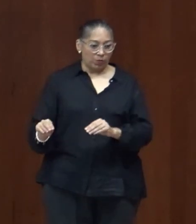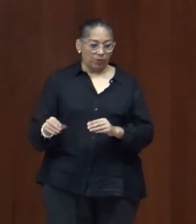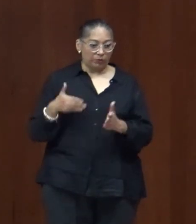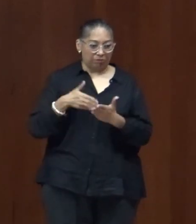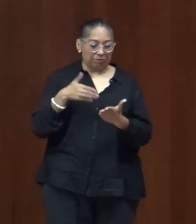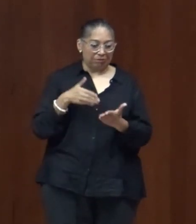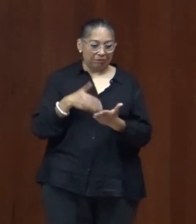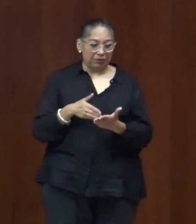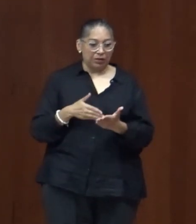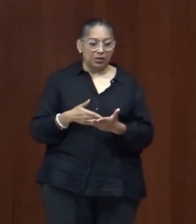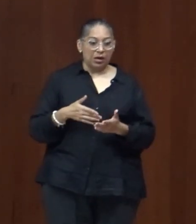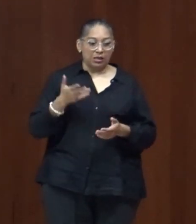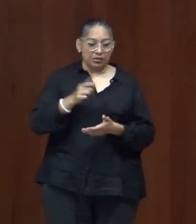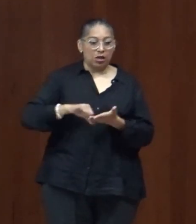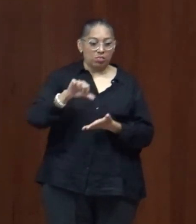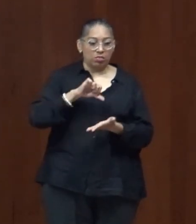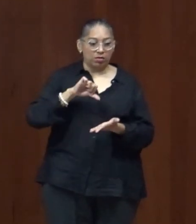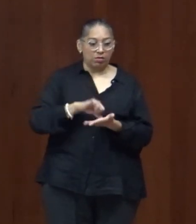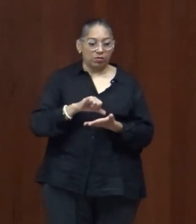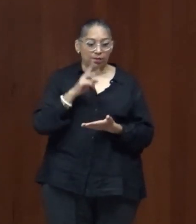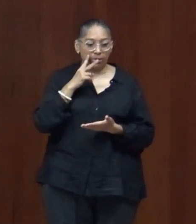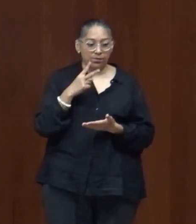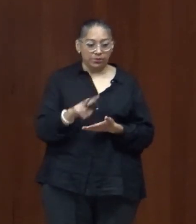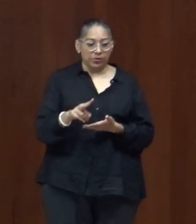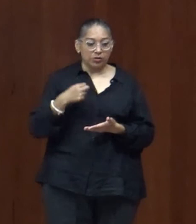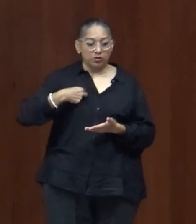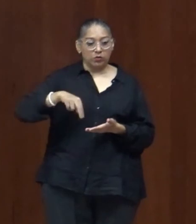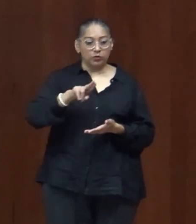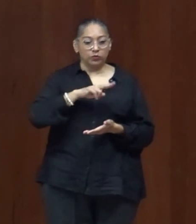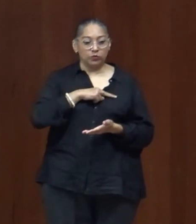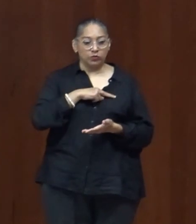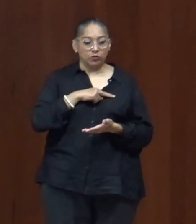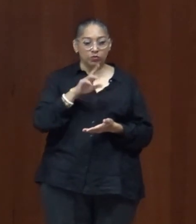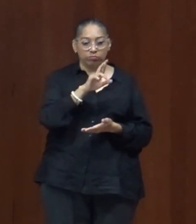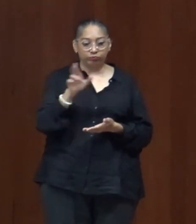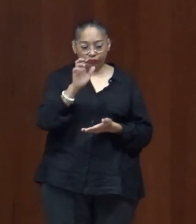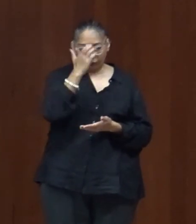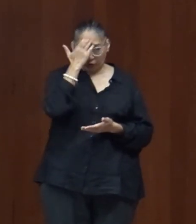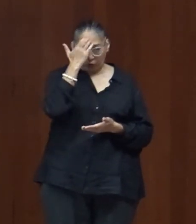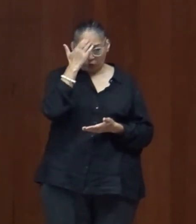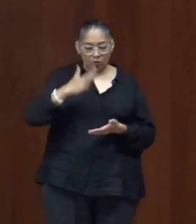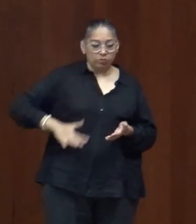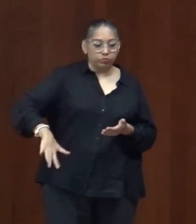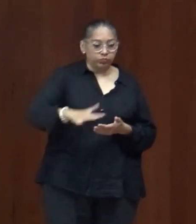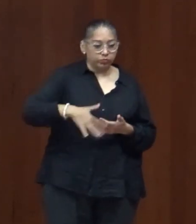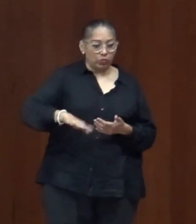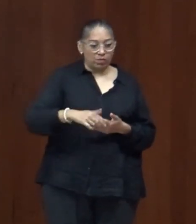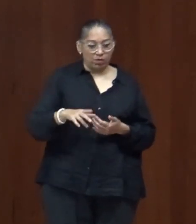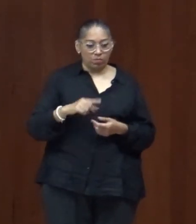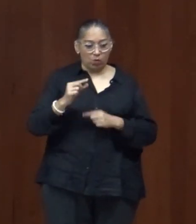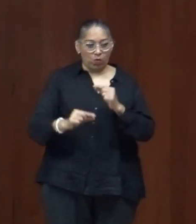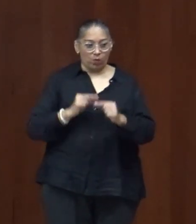pendiente muy grande en esta cartografía de reconocer estos espacios en donde no